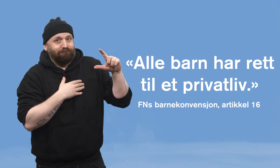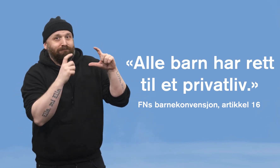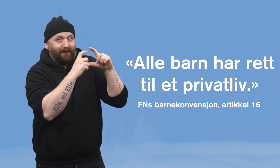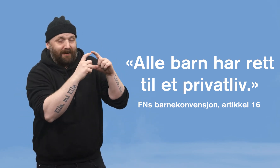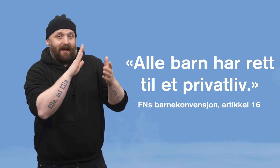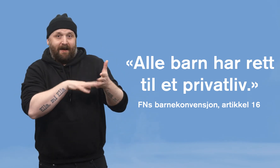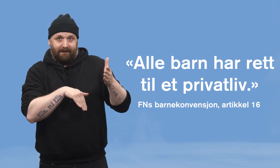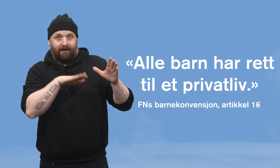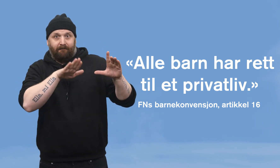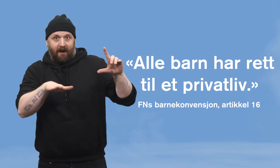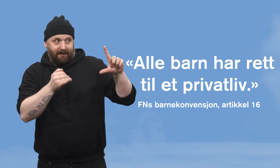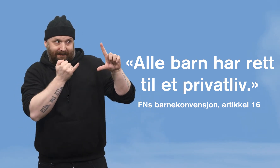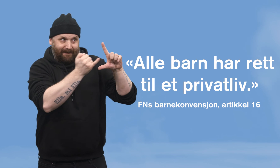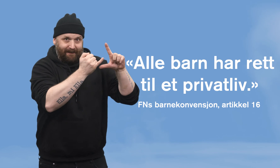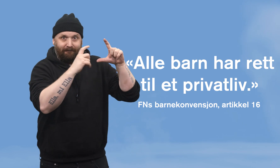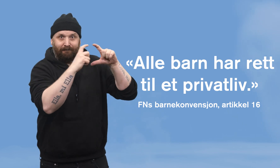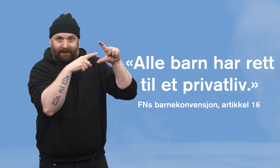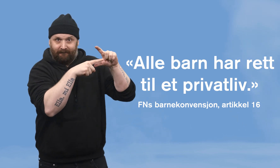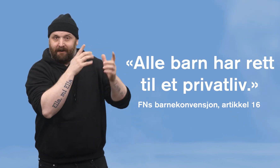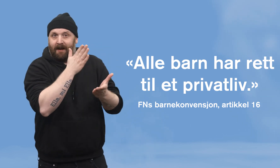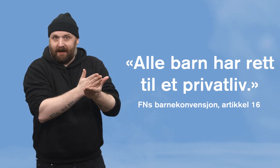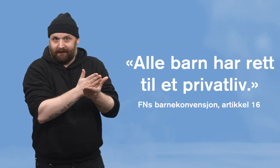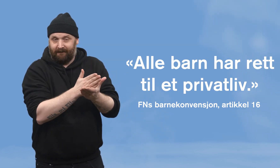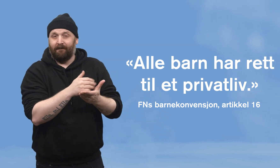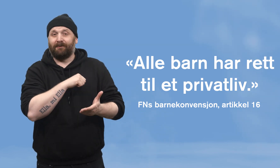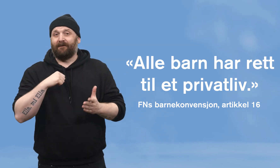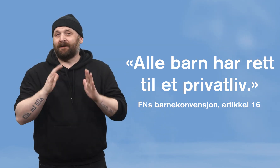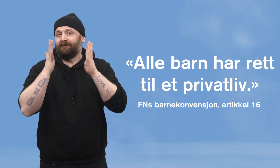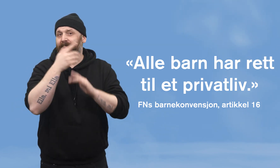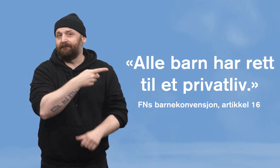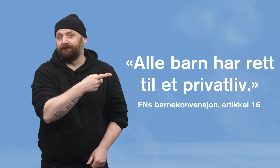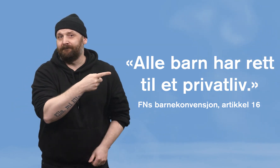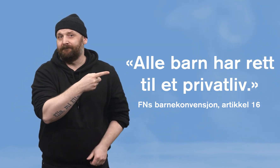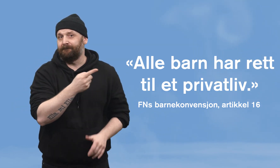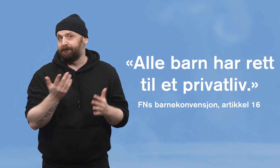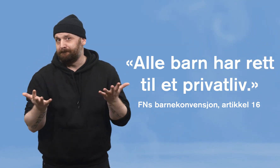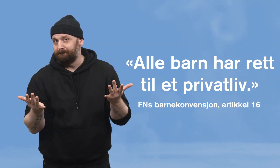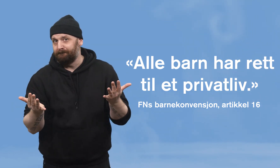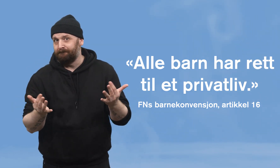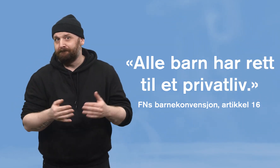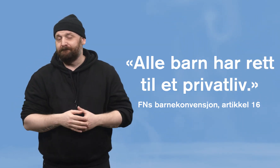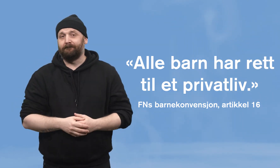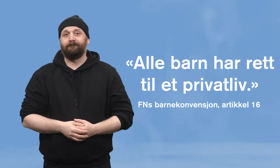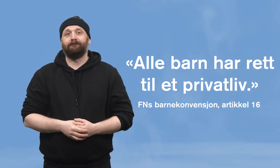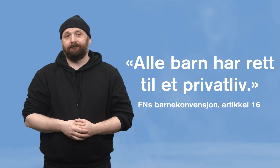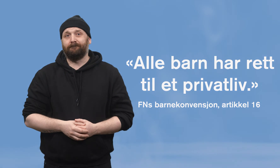At det er større enn ditt barns rett til privatlivet? Det er større enn det. Du kan spørre deg